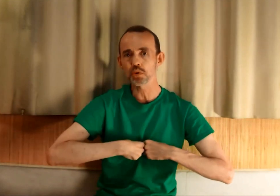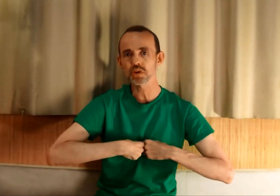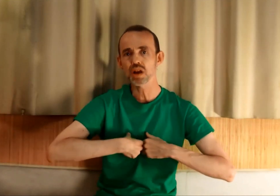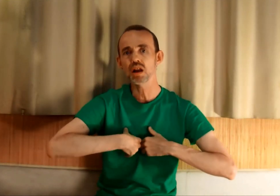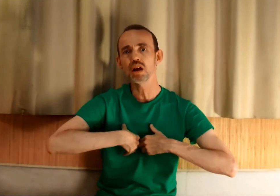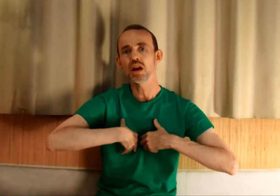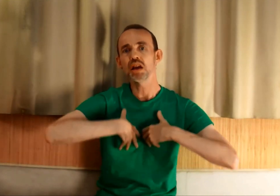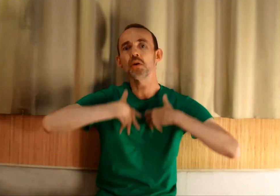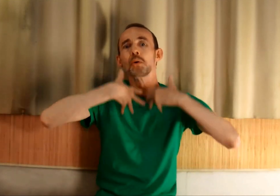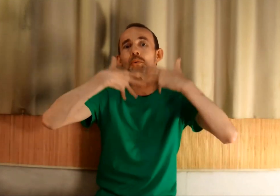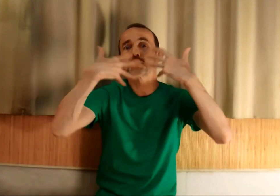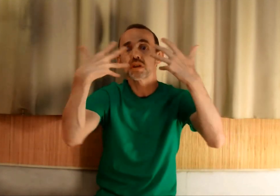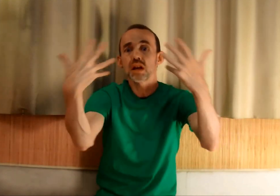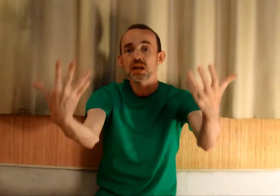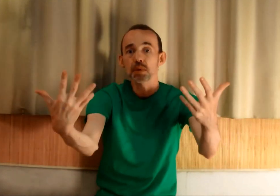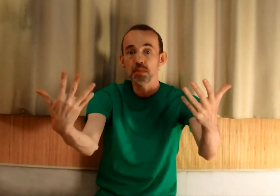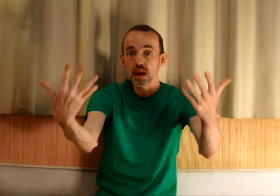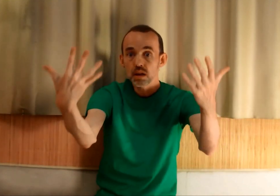potentiel et oser l'exprimer.